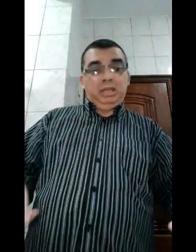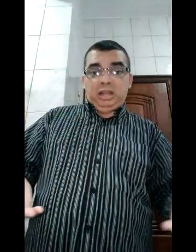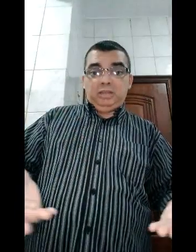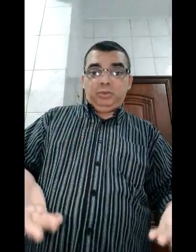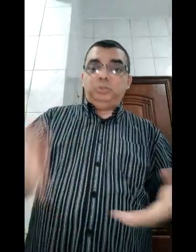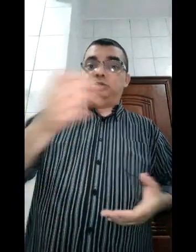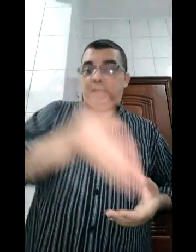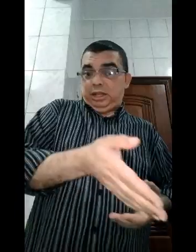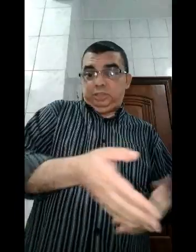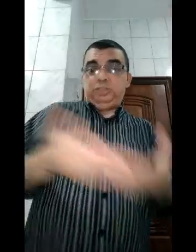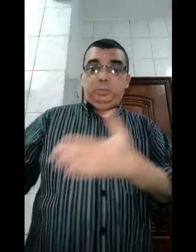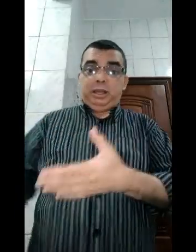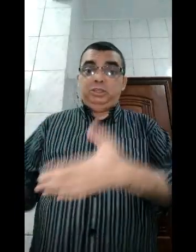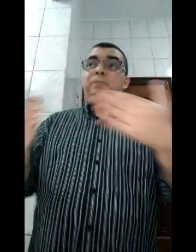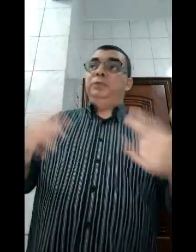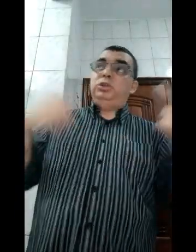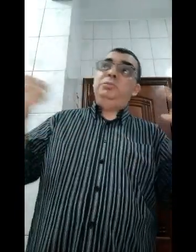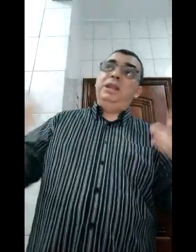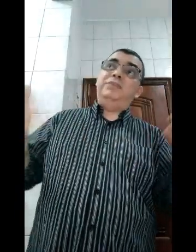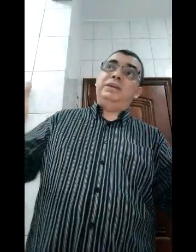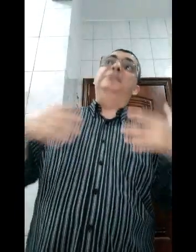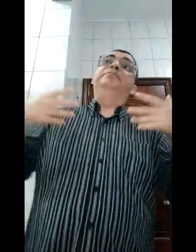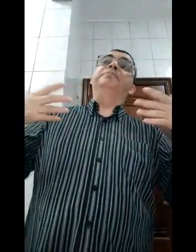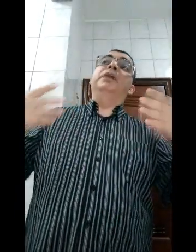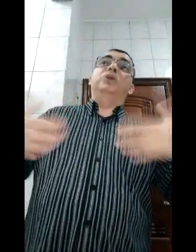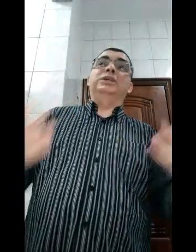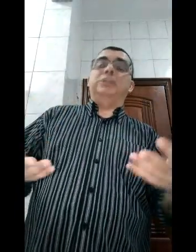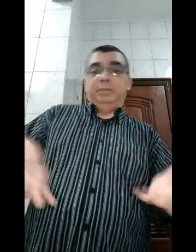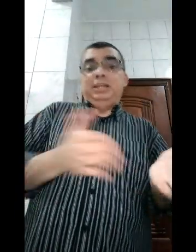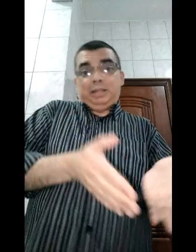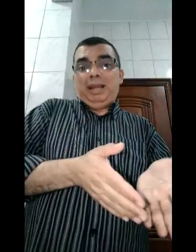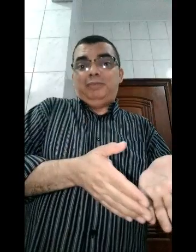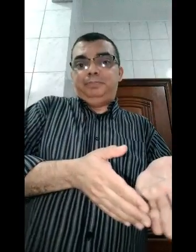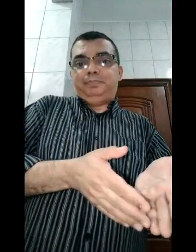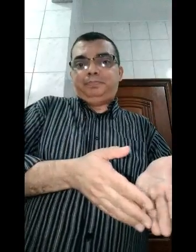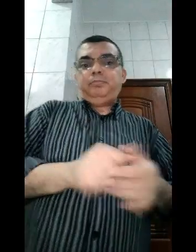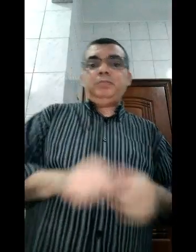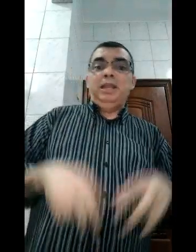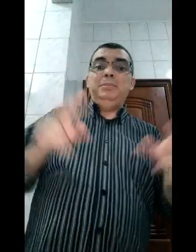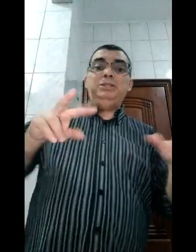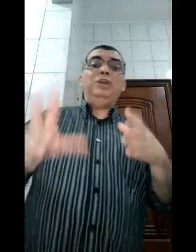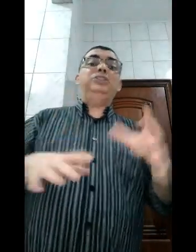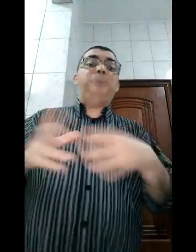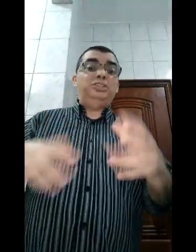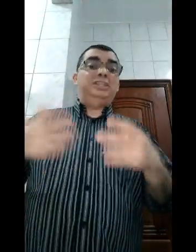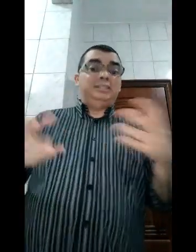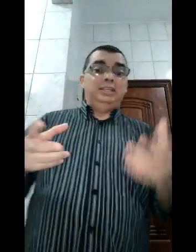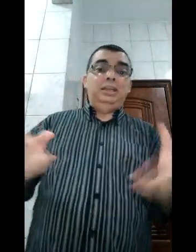ninguém tem nada a ver com isso. Ela tem dinheiro pra isso. E o que me leva a crer, que eu sei também, ele trabalhava. Mas eu acho que pode ter sido ali